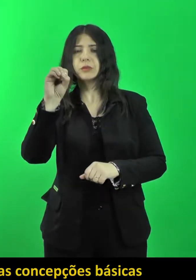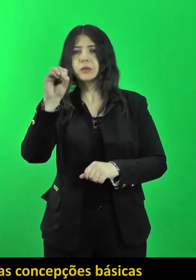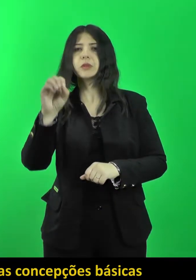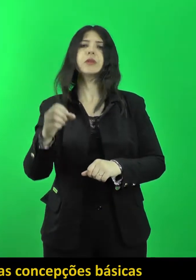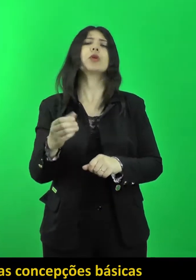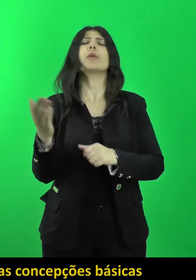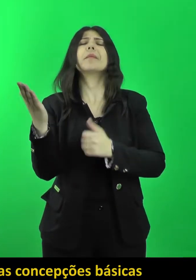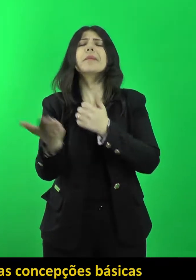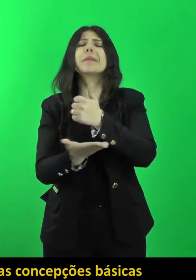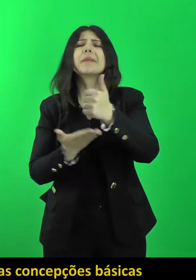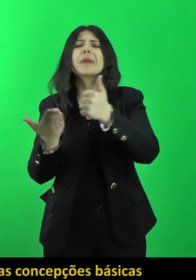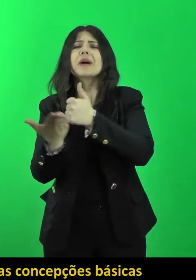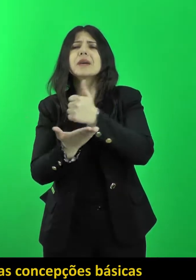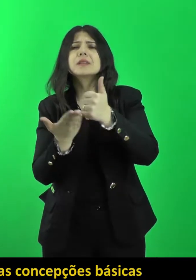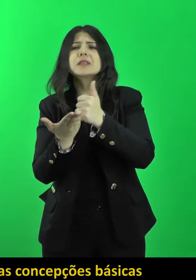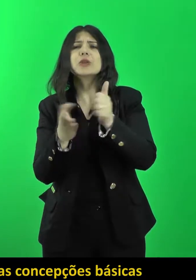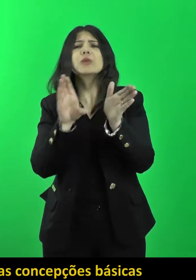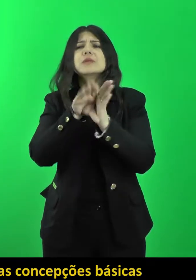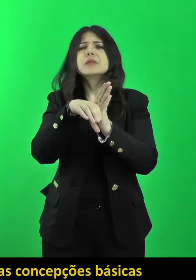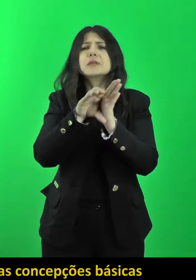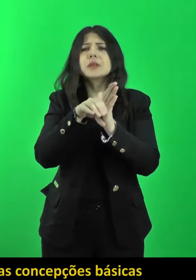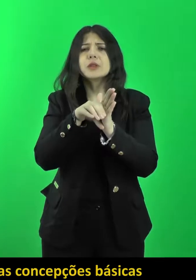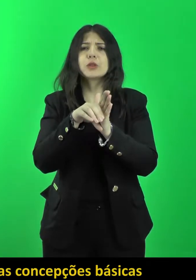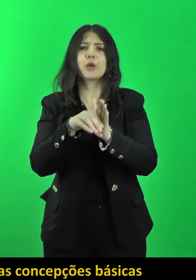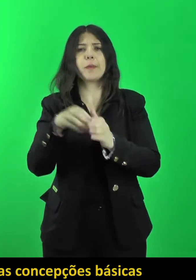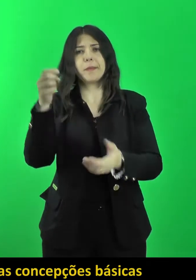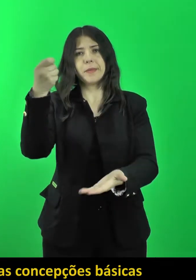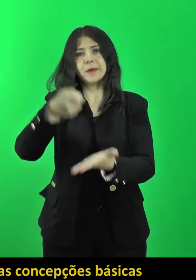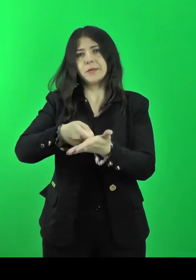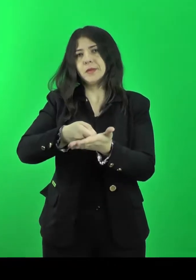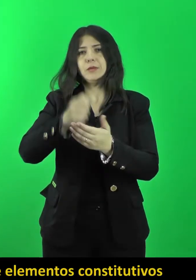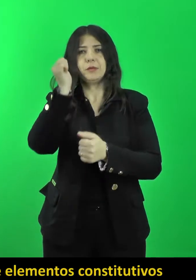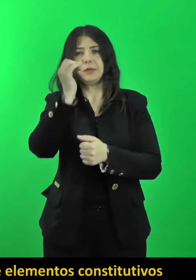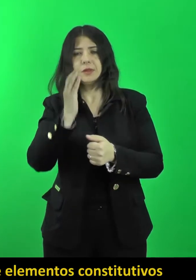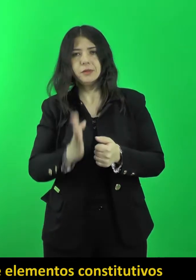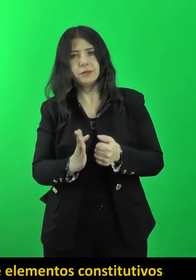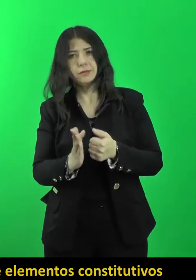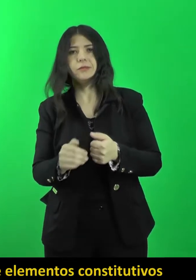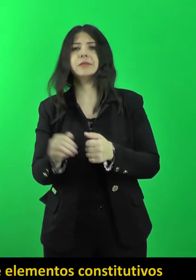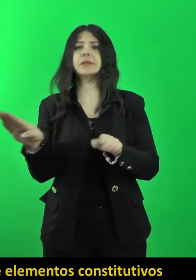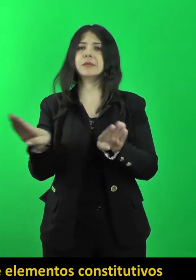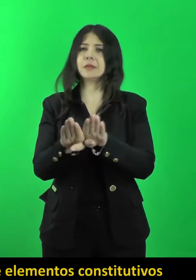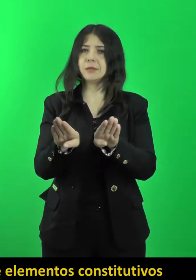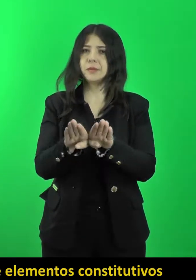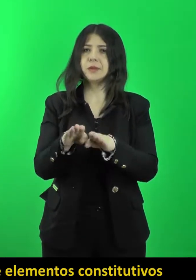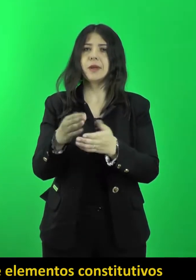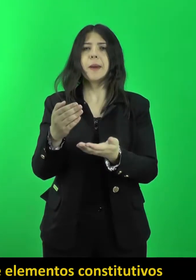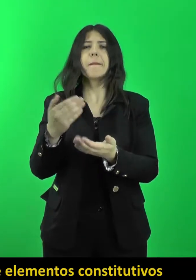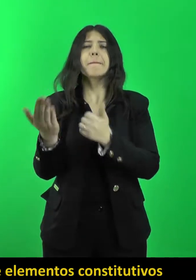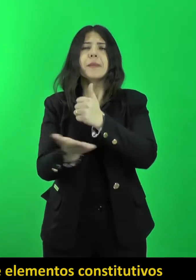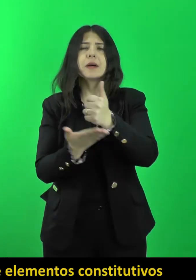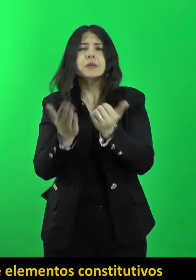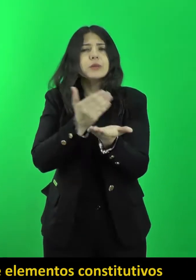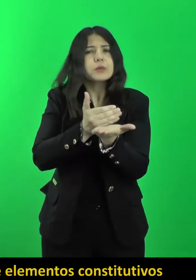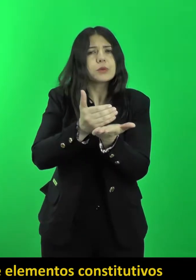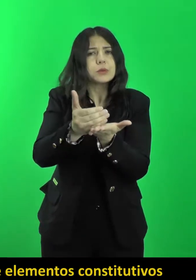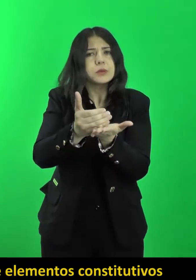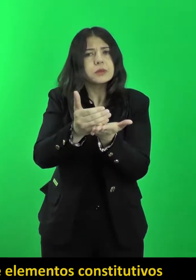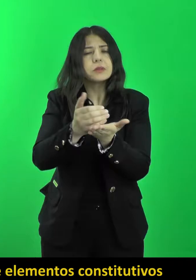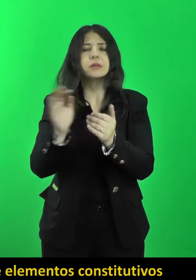concepções básicas relacionadas ao Sistema Tributário Nacional, sua base principiológica,